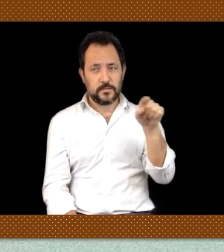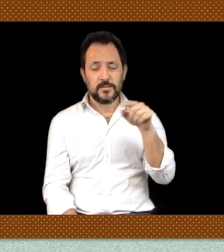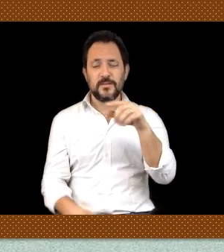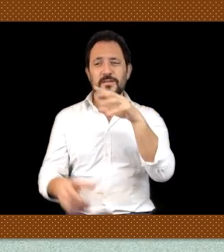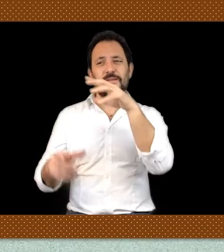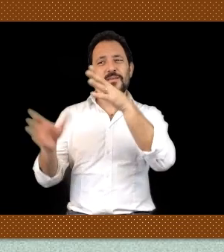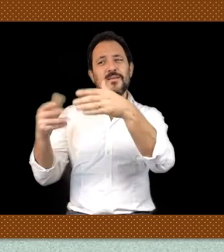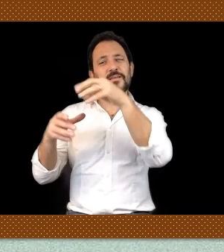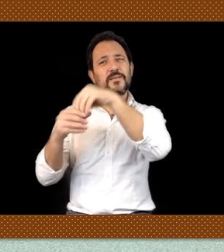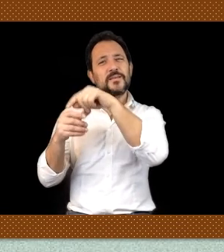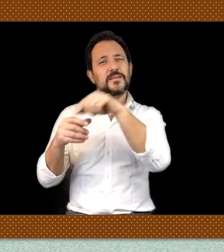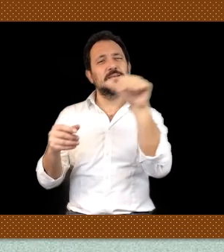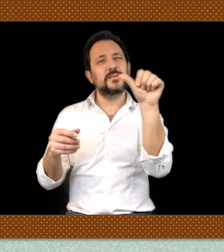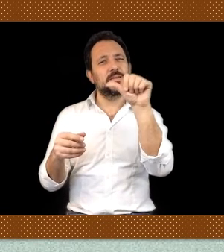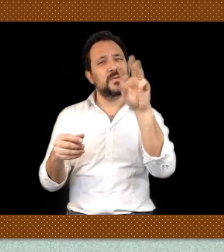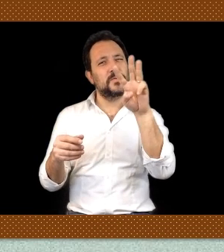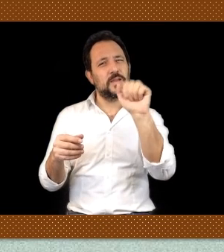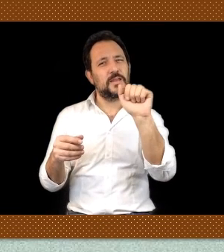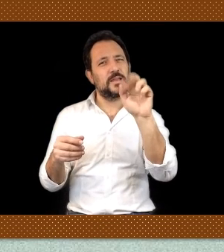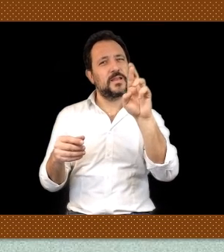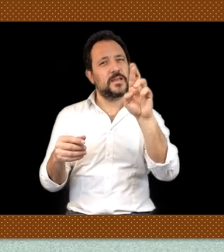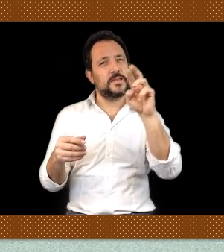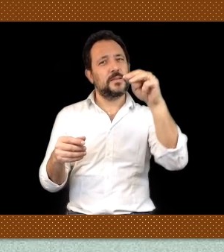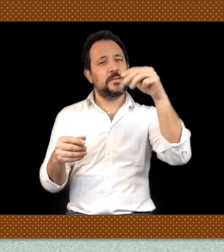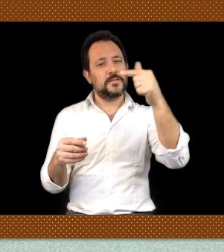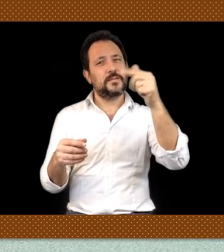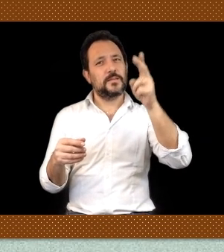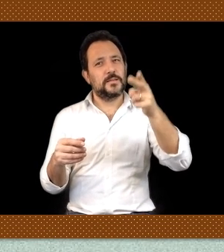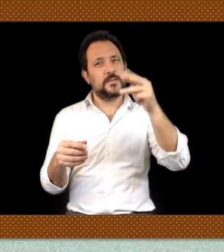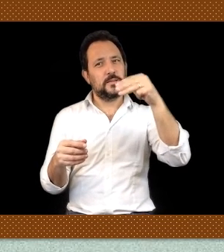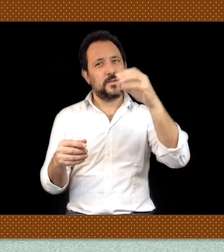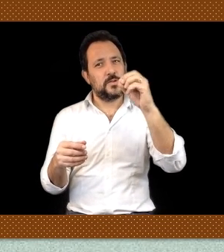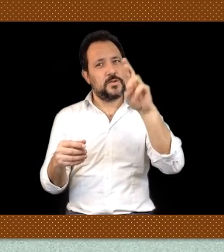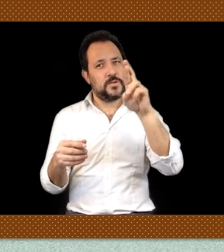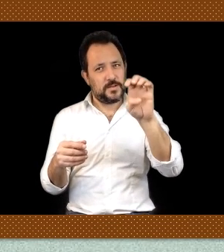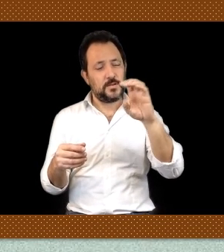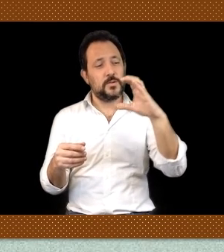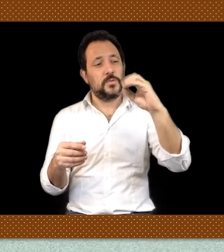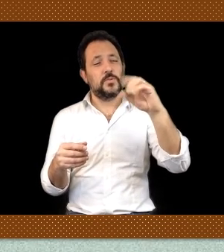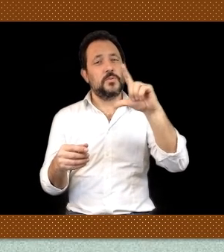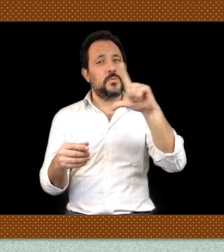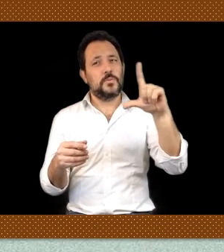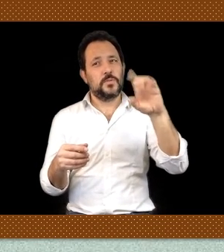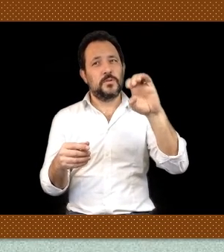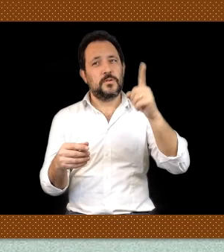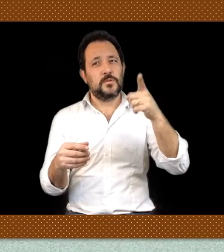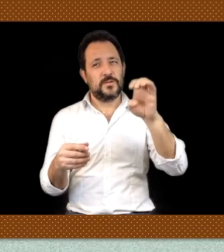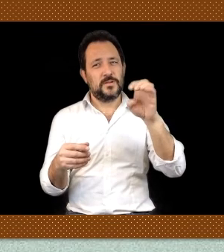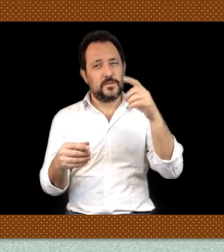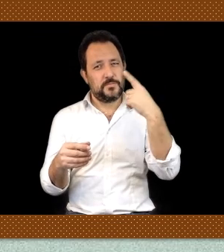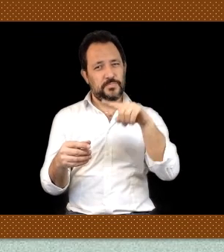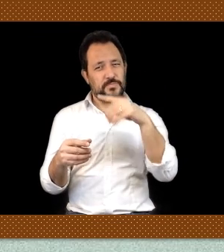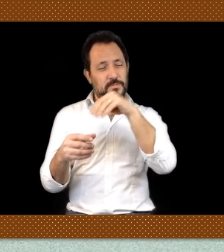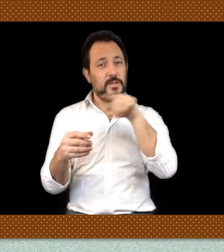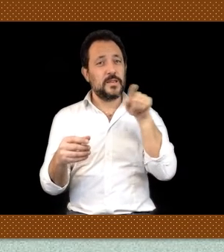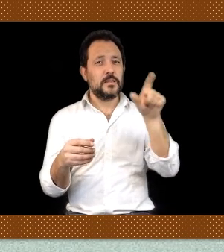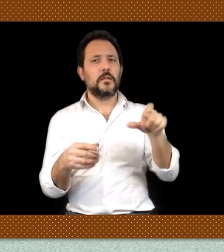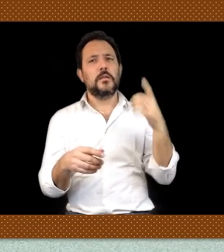ha inoltre prestato la sua voce che ha inoltre che